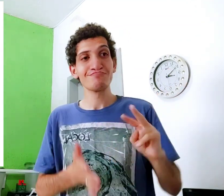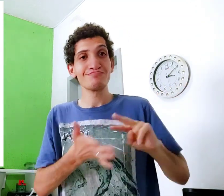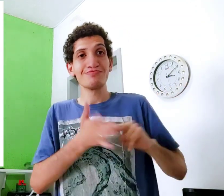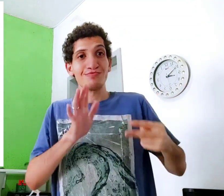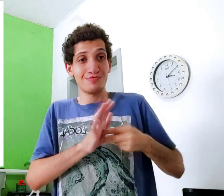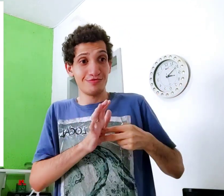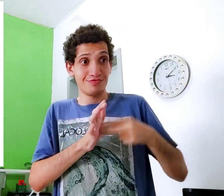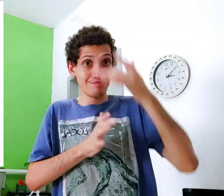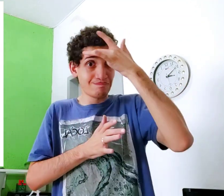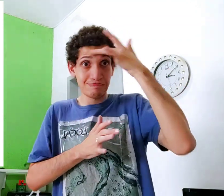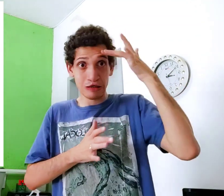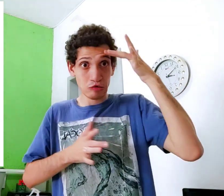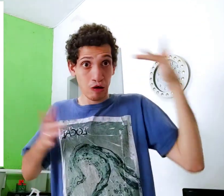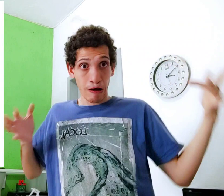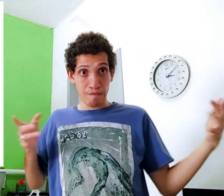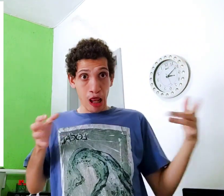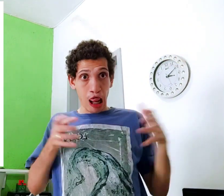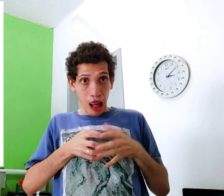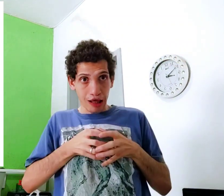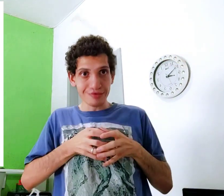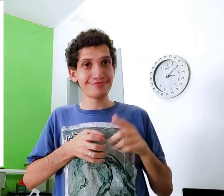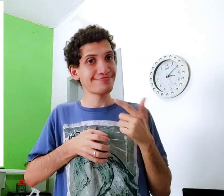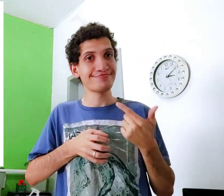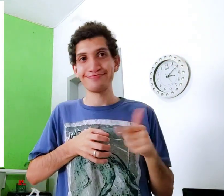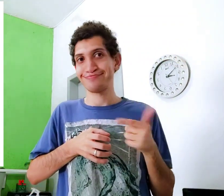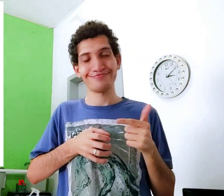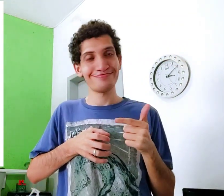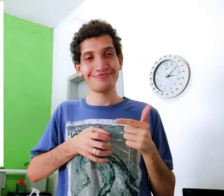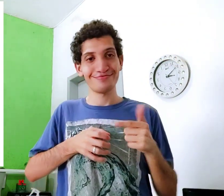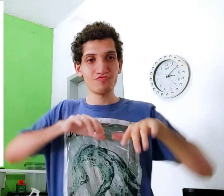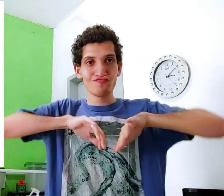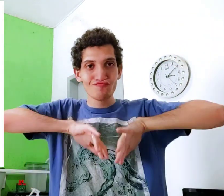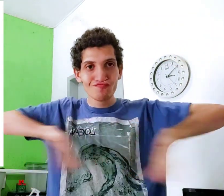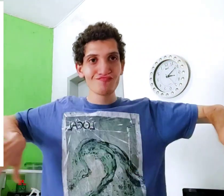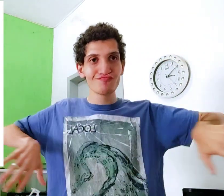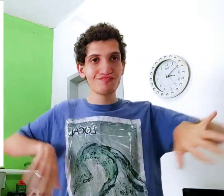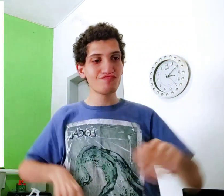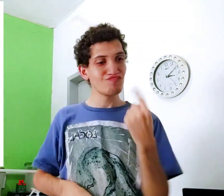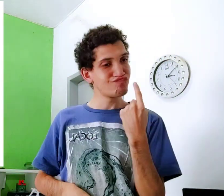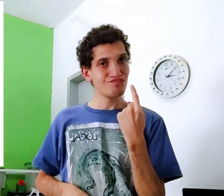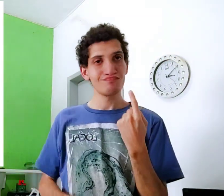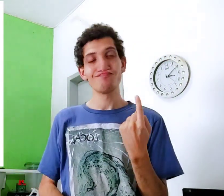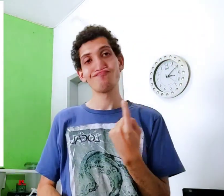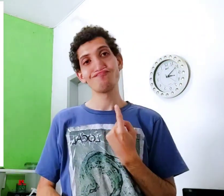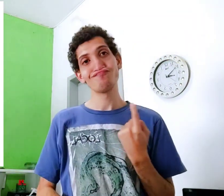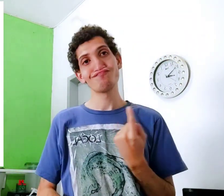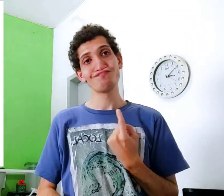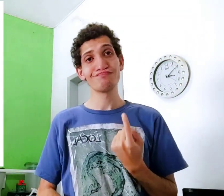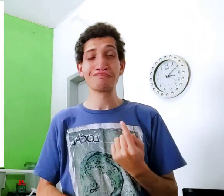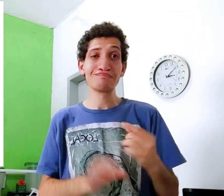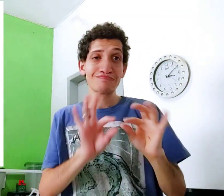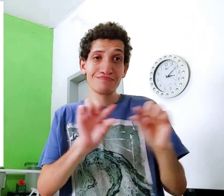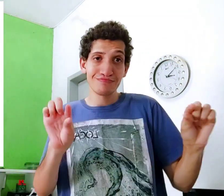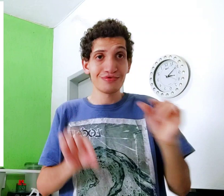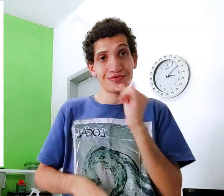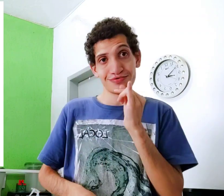Sozinho, significa pessoa amontoada e gente internau, tudo separado, um só,